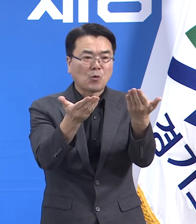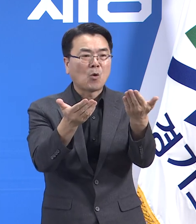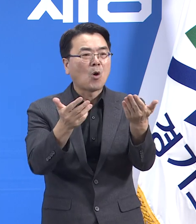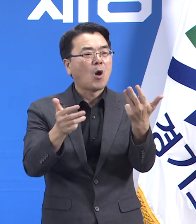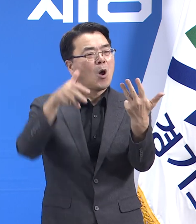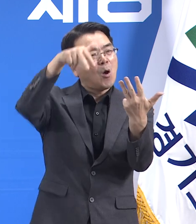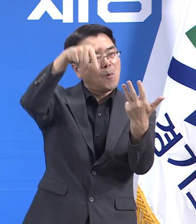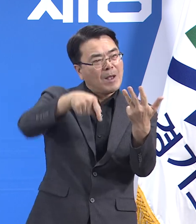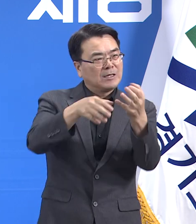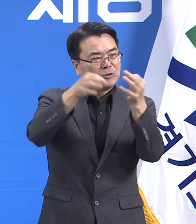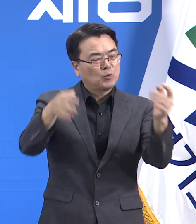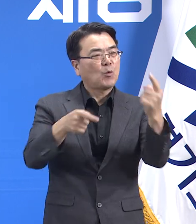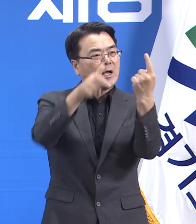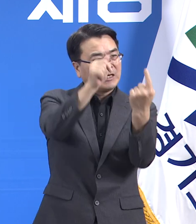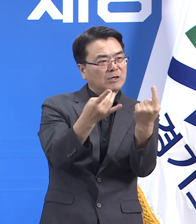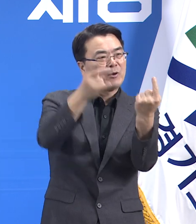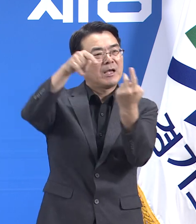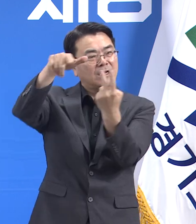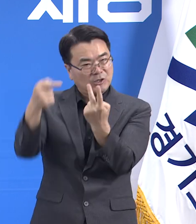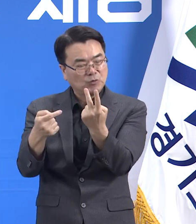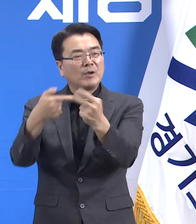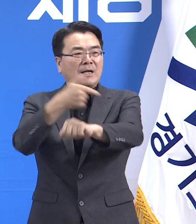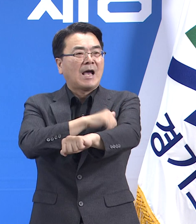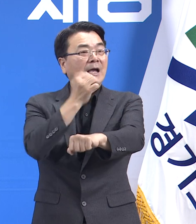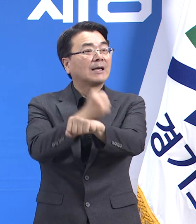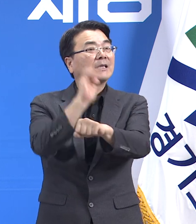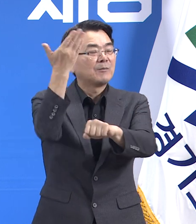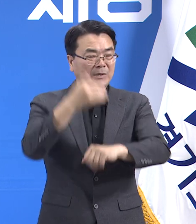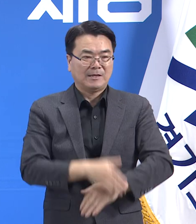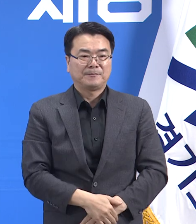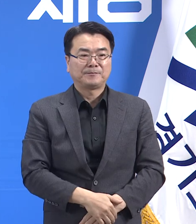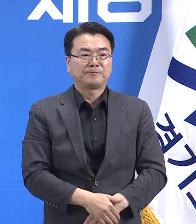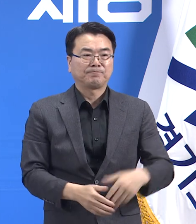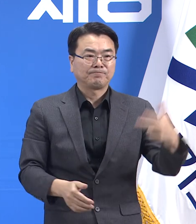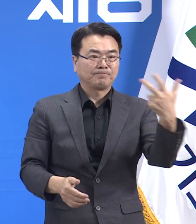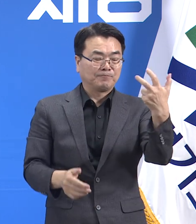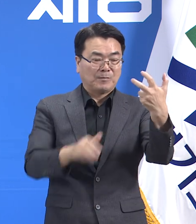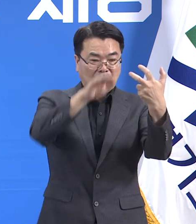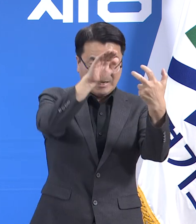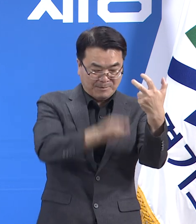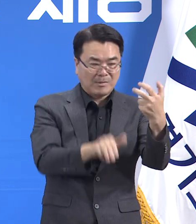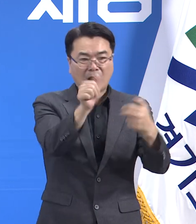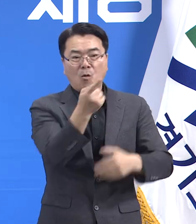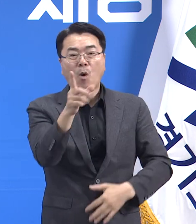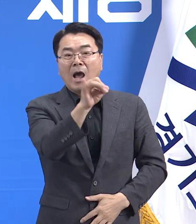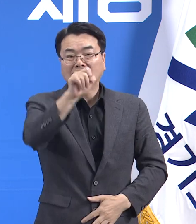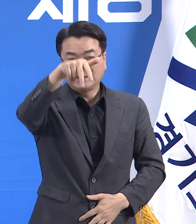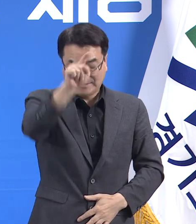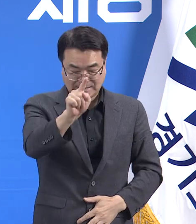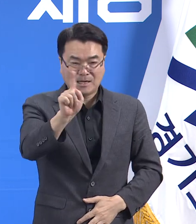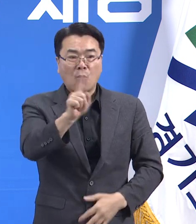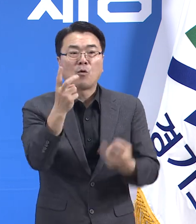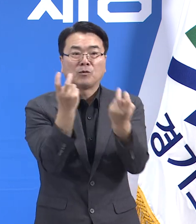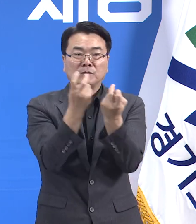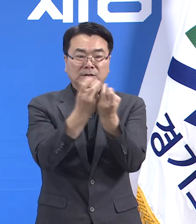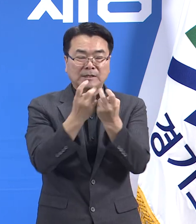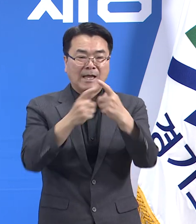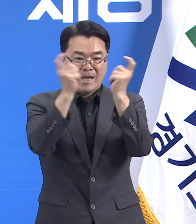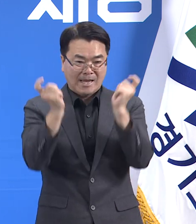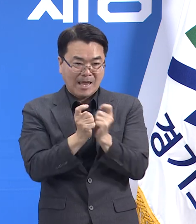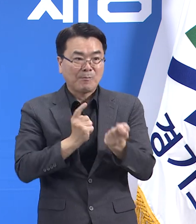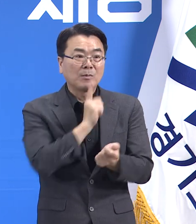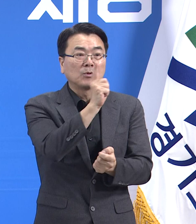진행됩니다. 75세의 경우 접종 백신은 화이자로 예방접종센터에서 개별 예약 후 접종이 가능합니다.